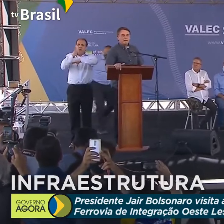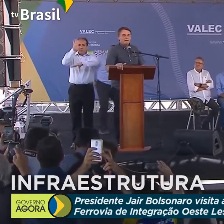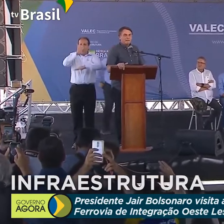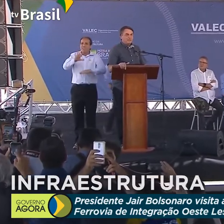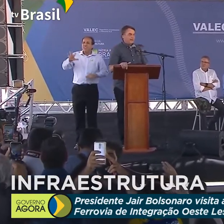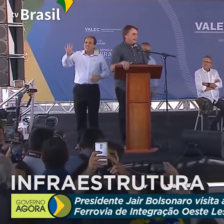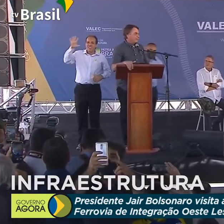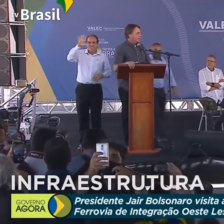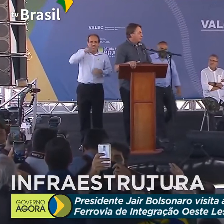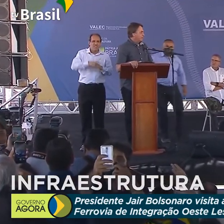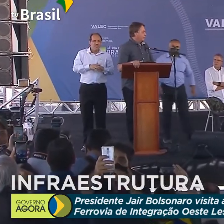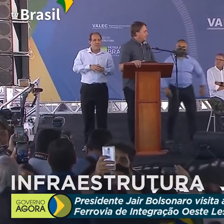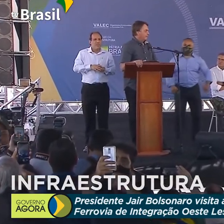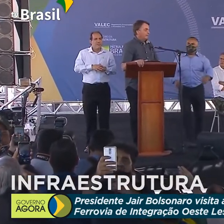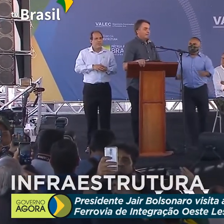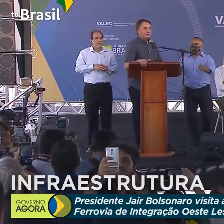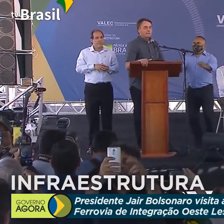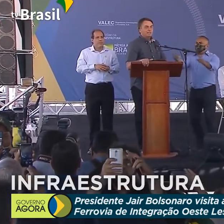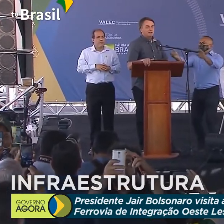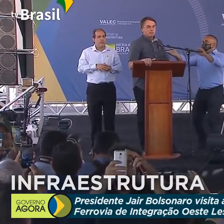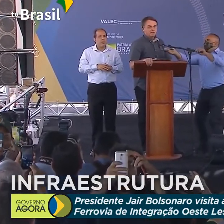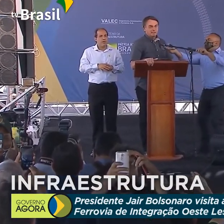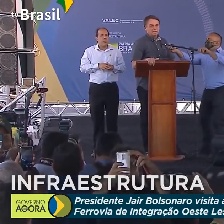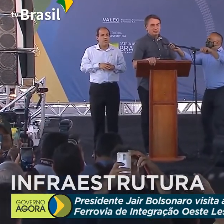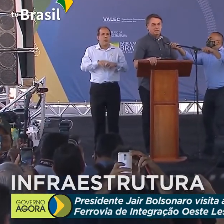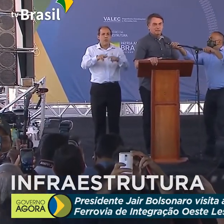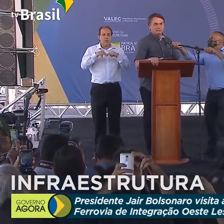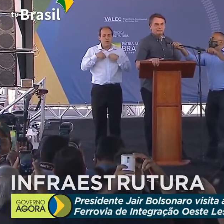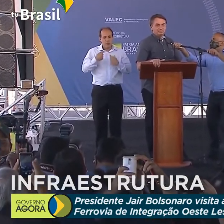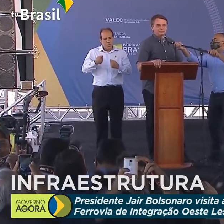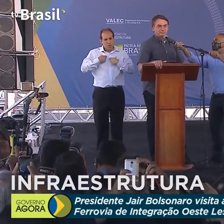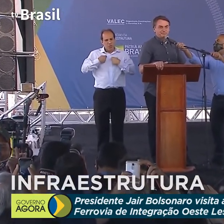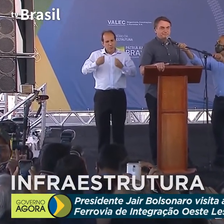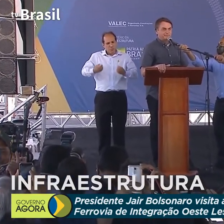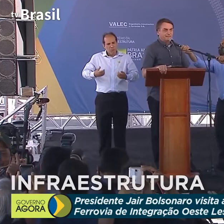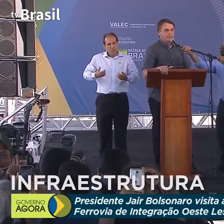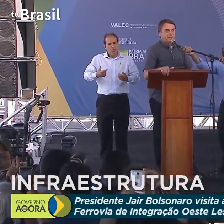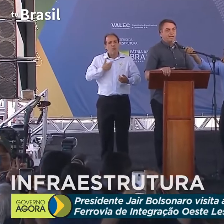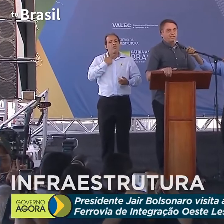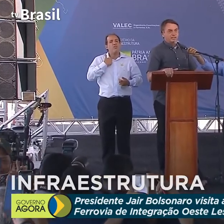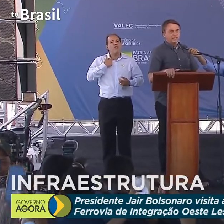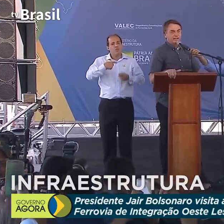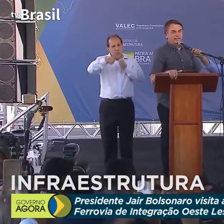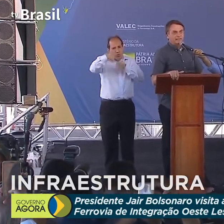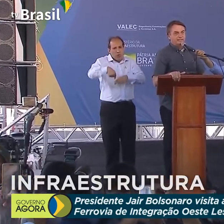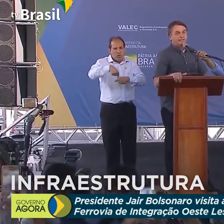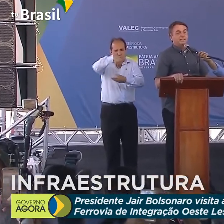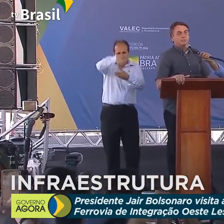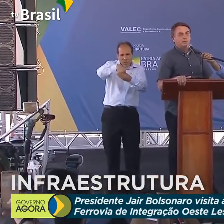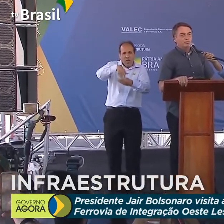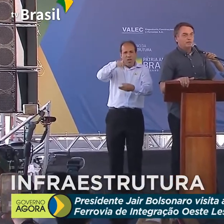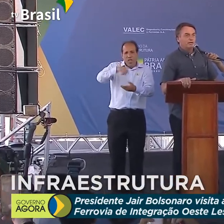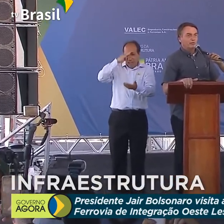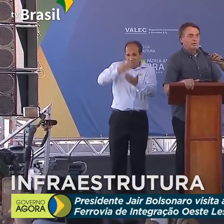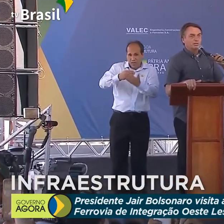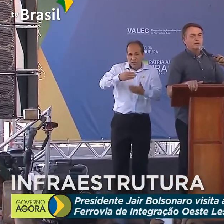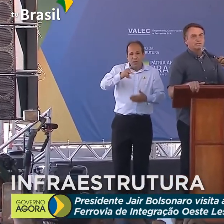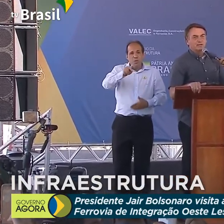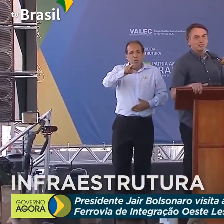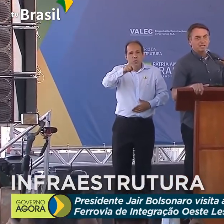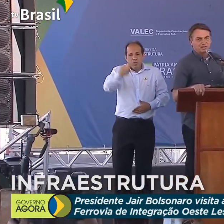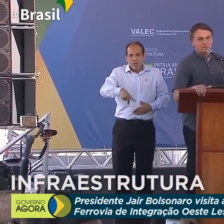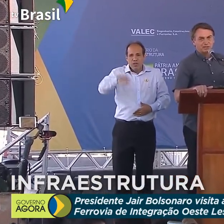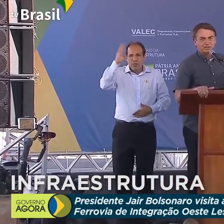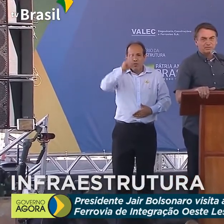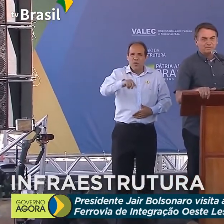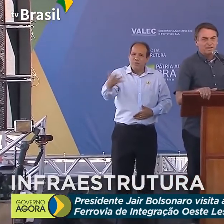é aquilo que me fez disputar as eleições, é acreditar nesse povo maravilhoso que